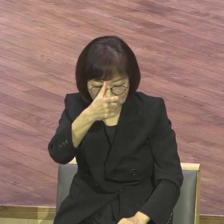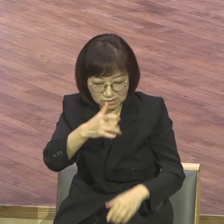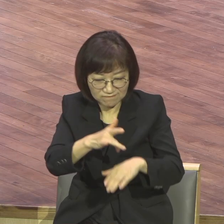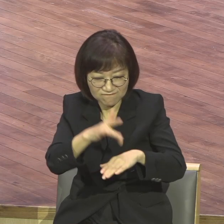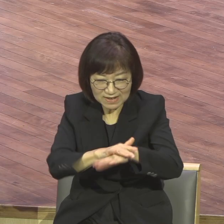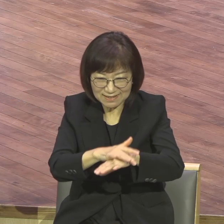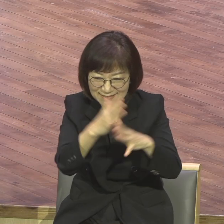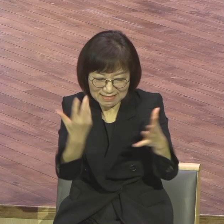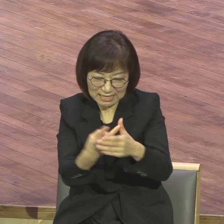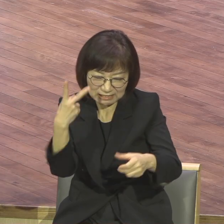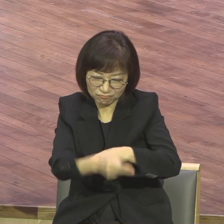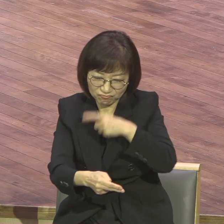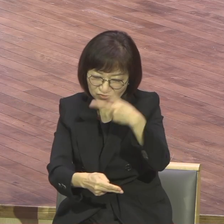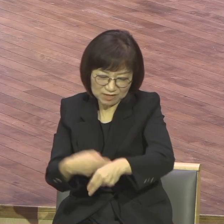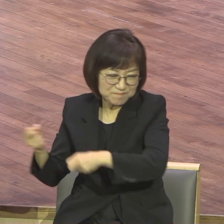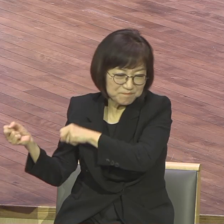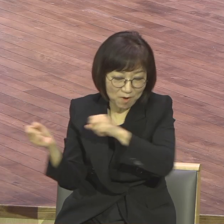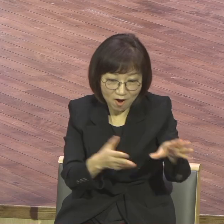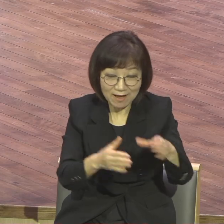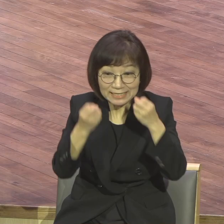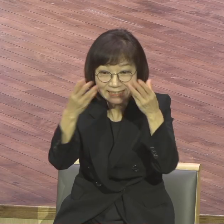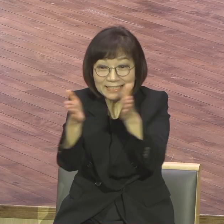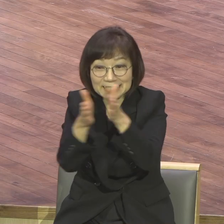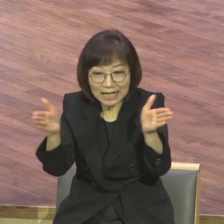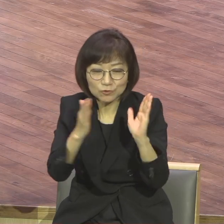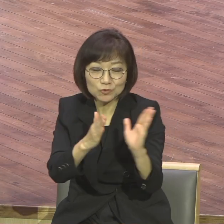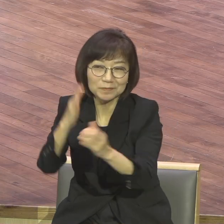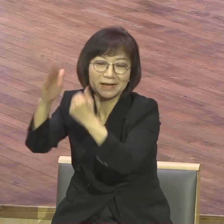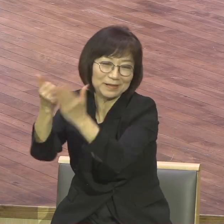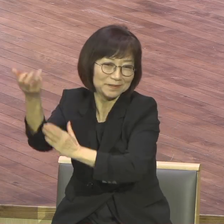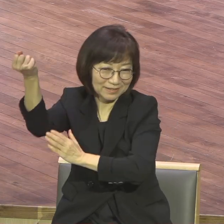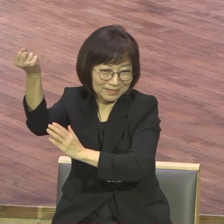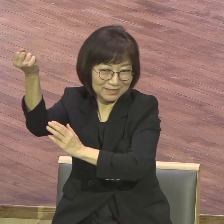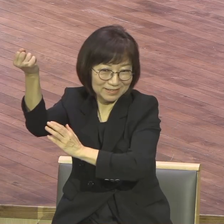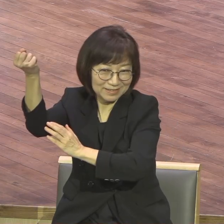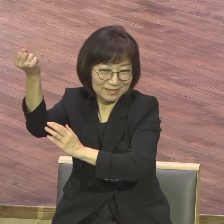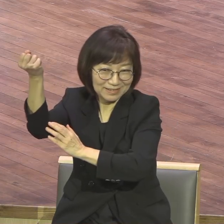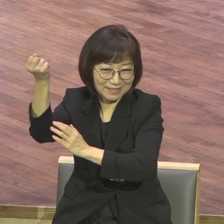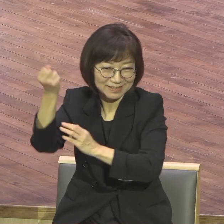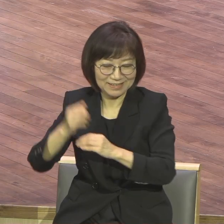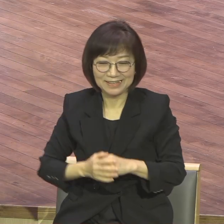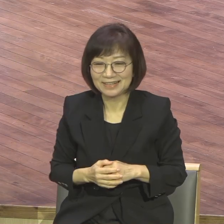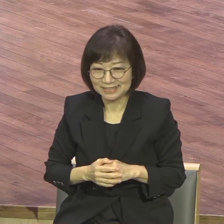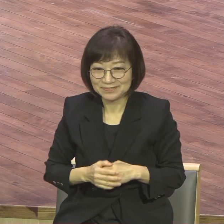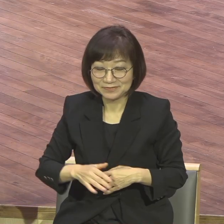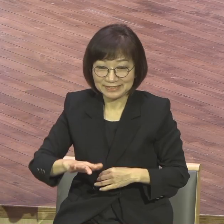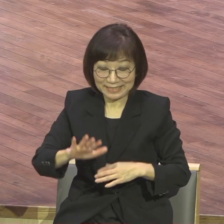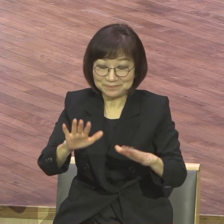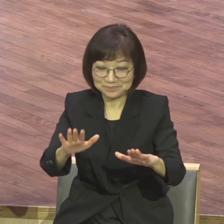새사람을 새로 시작하는 시간표다. 영국의 한 목공소에 일하던